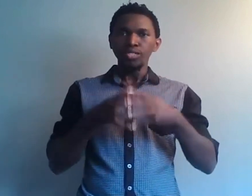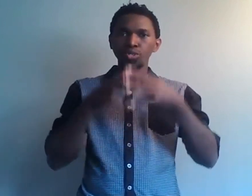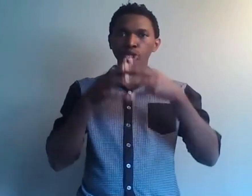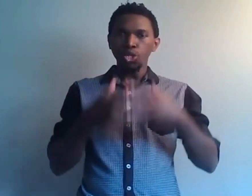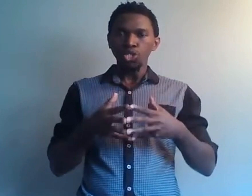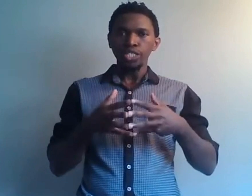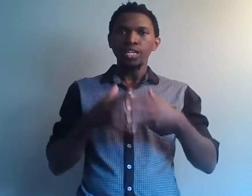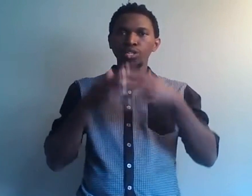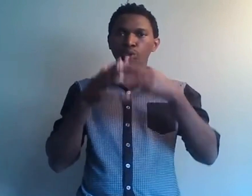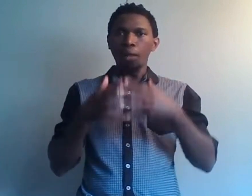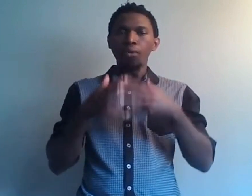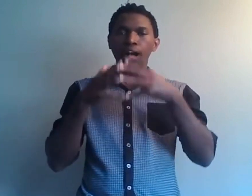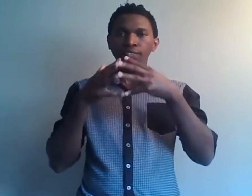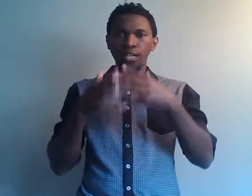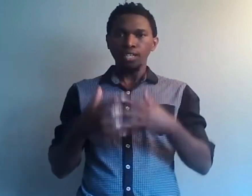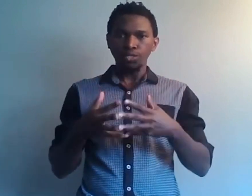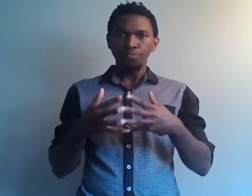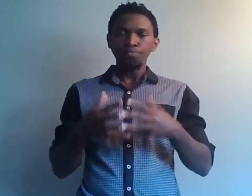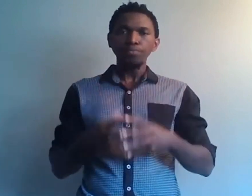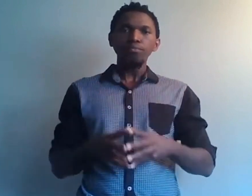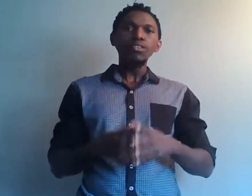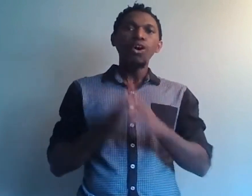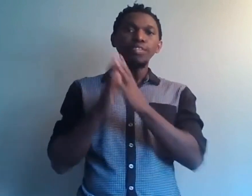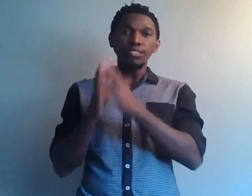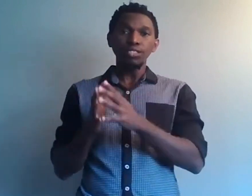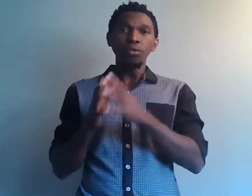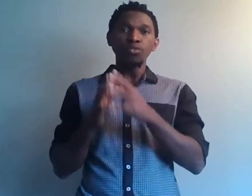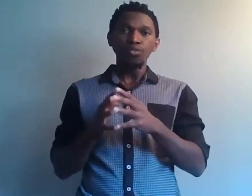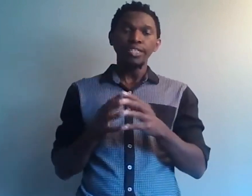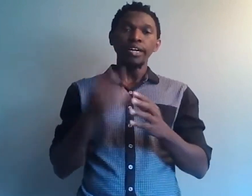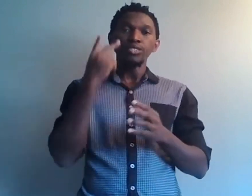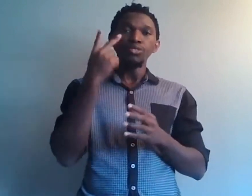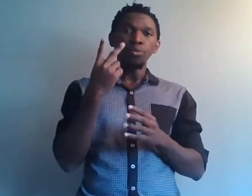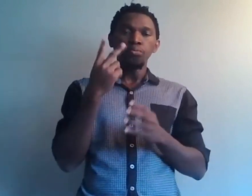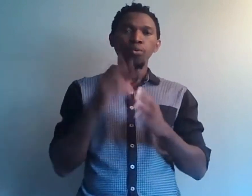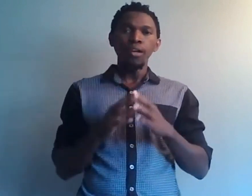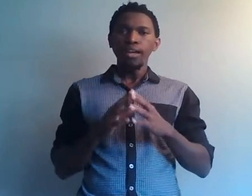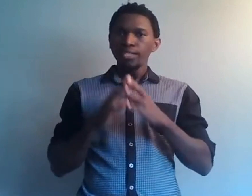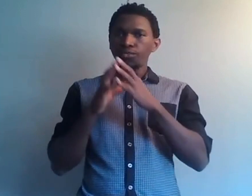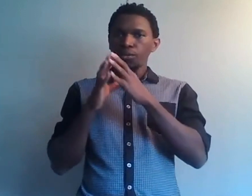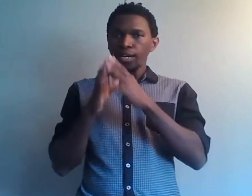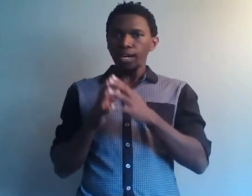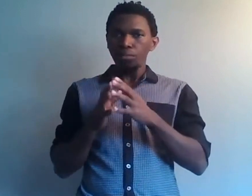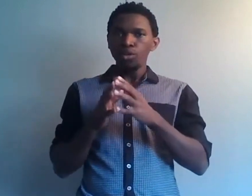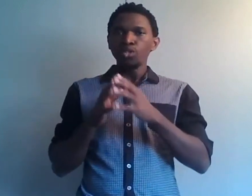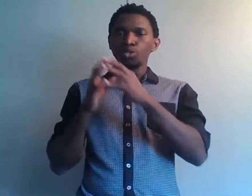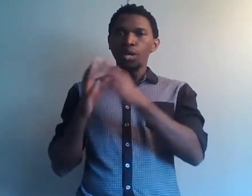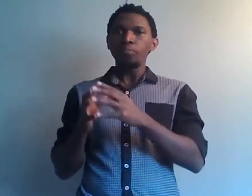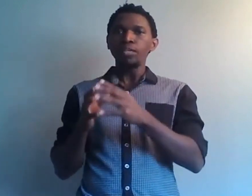de changer nos rapports avec l'argent. On va essentiellement pourrir deux points qui vont clairement te rappeler